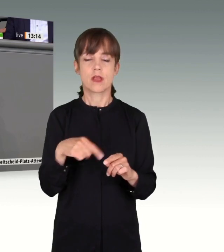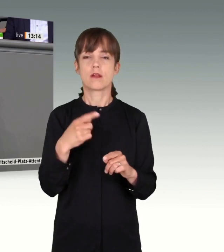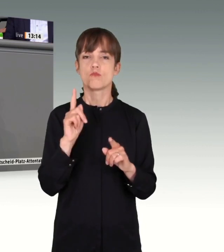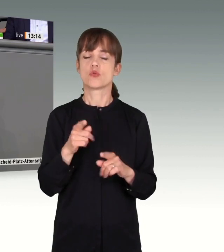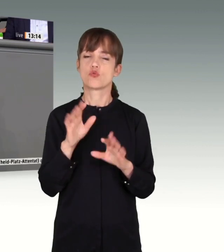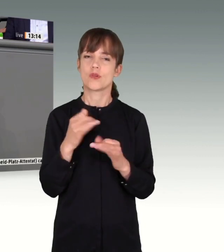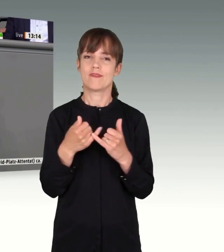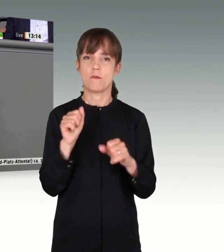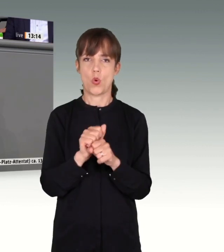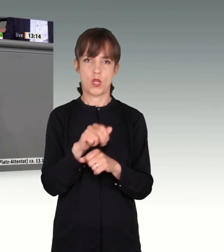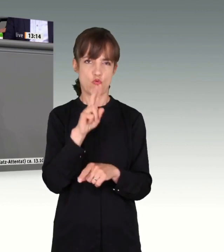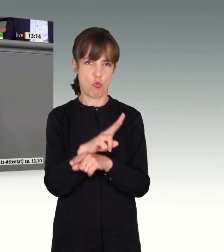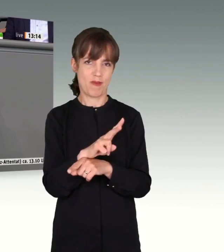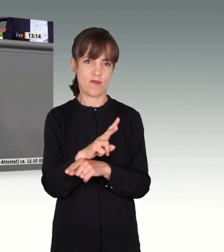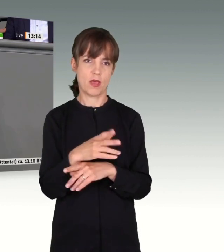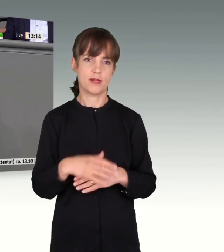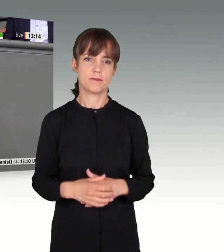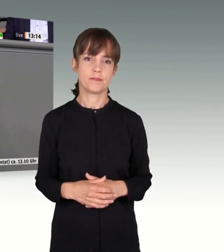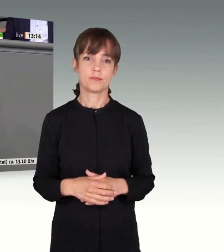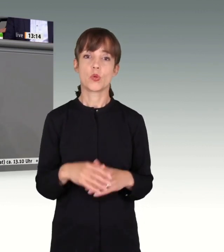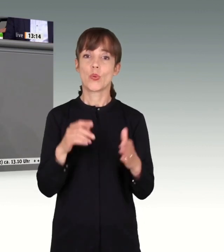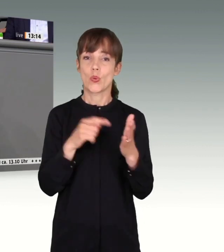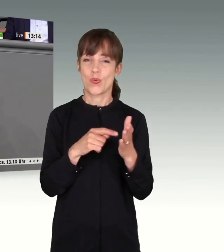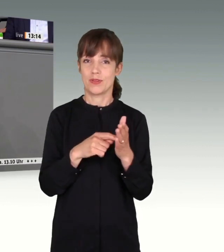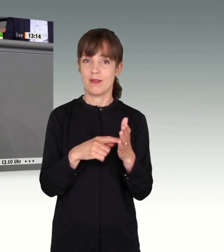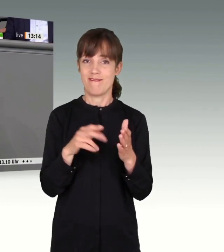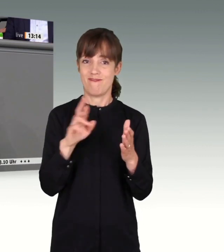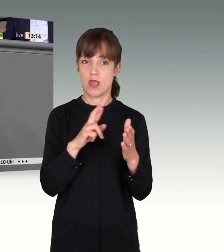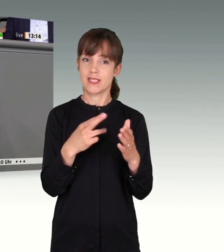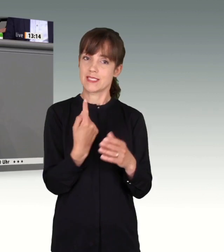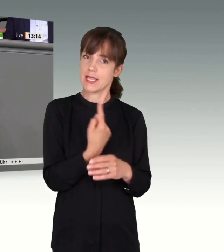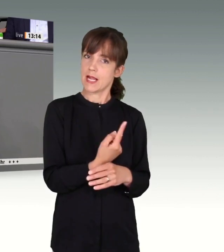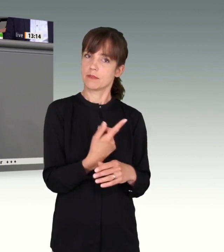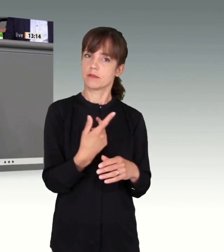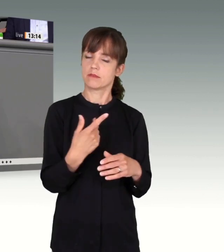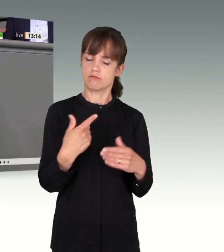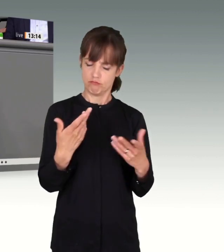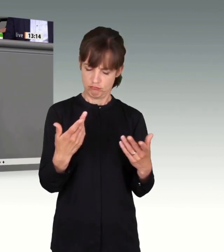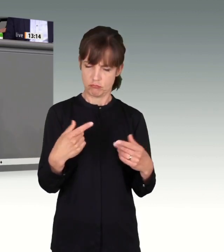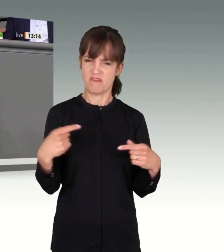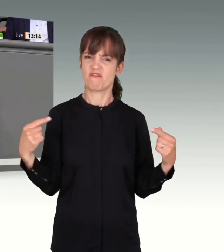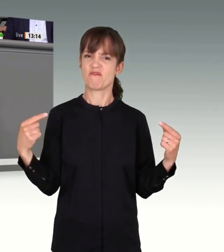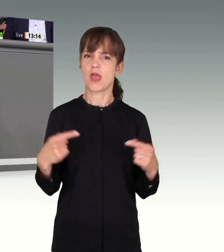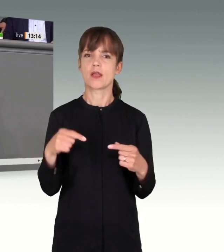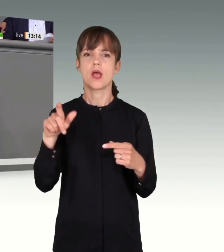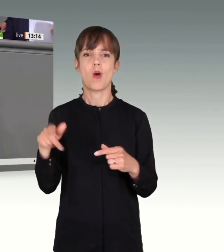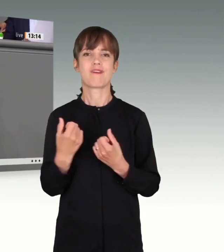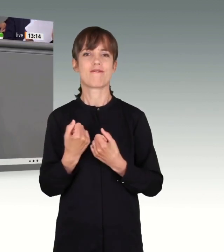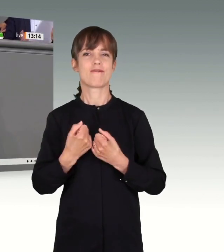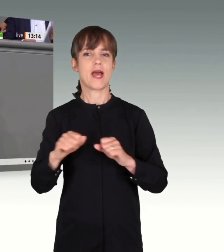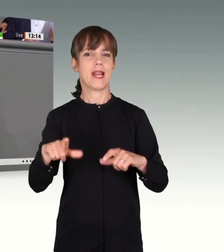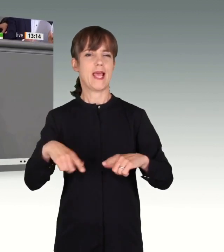wie möglich übermachen. Denn wer sich selbst zum Feind unserer freiheitlichen